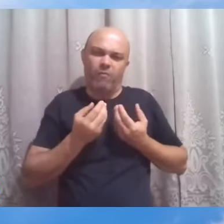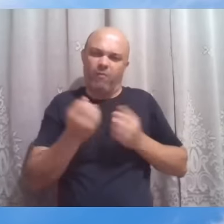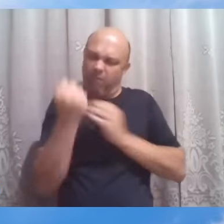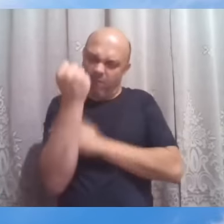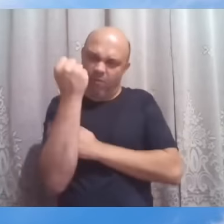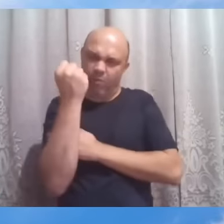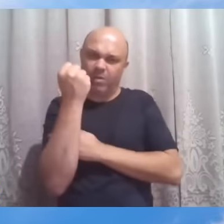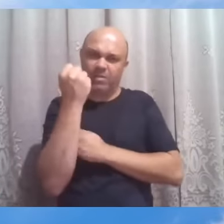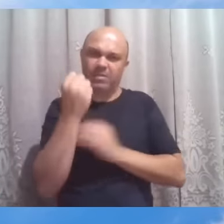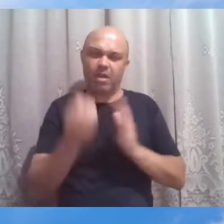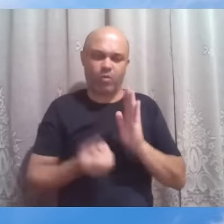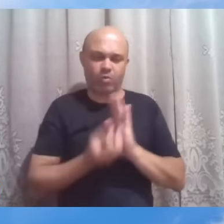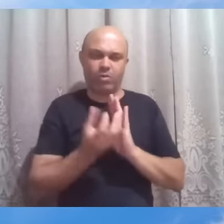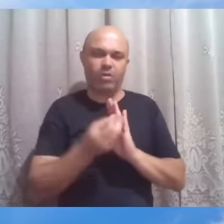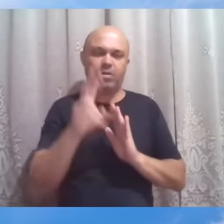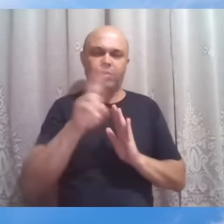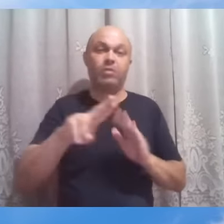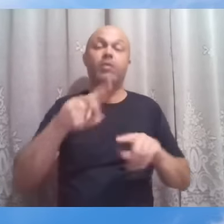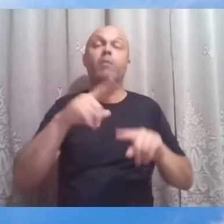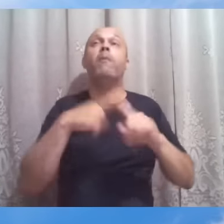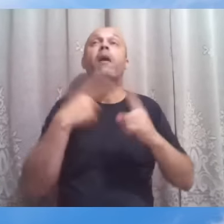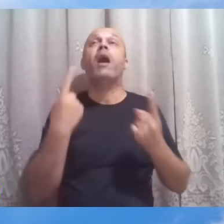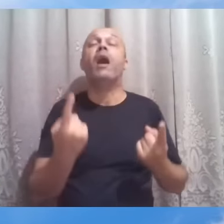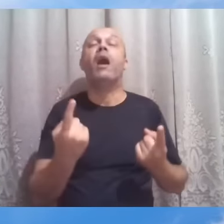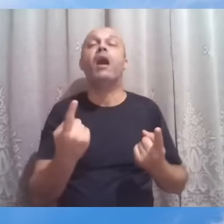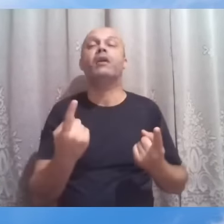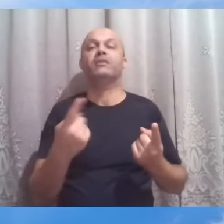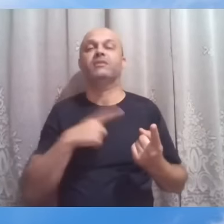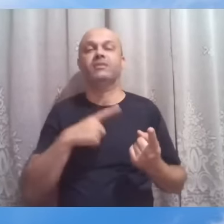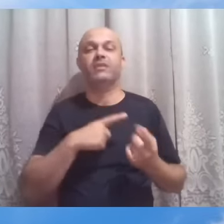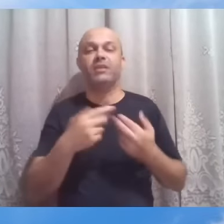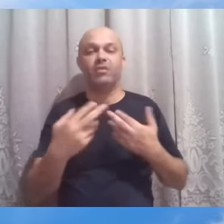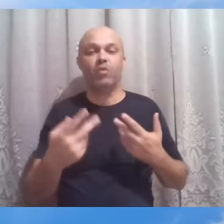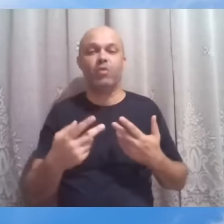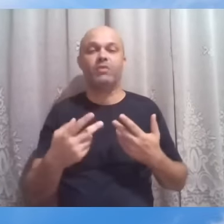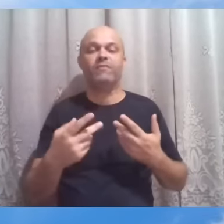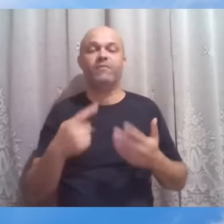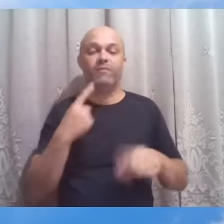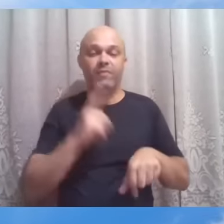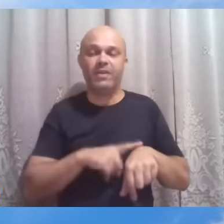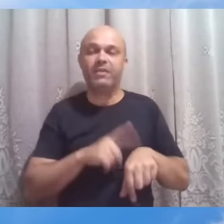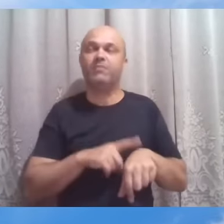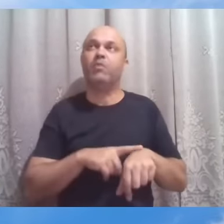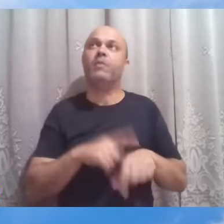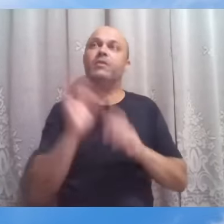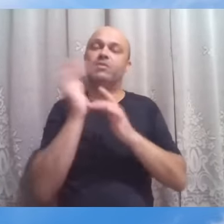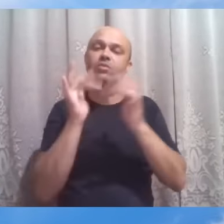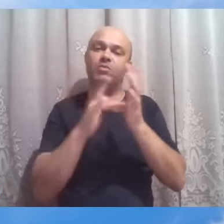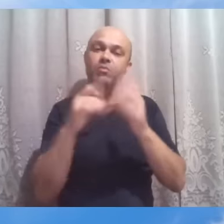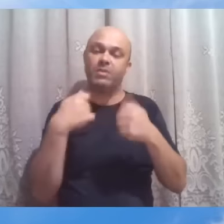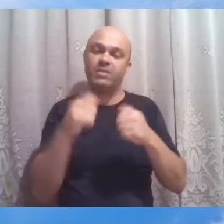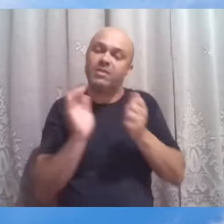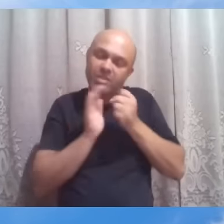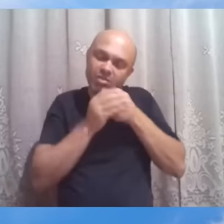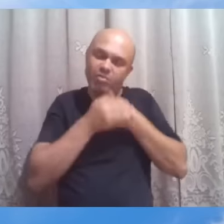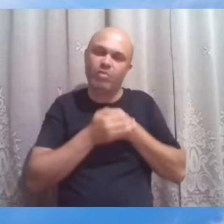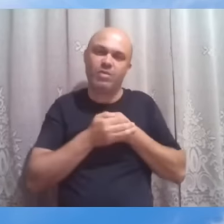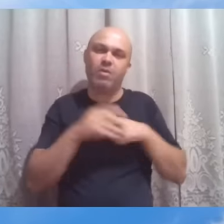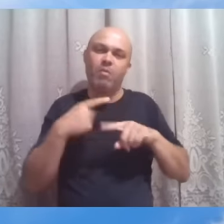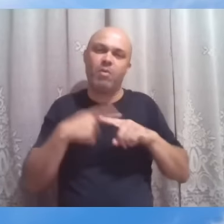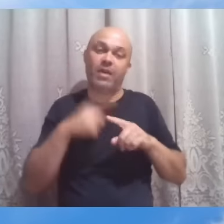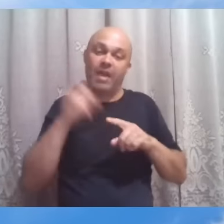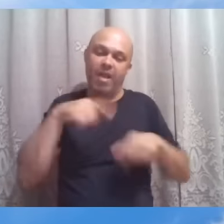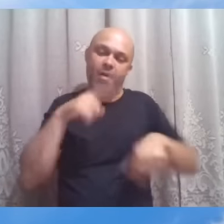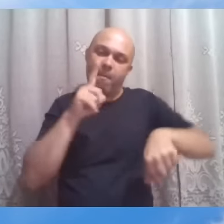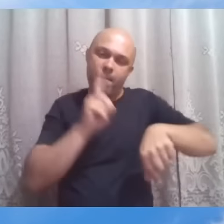circunstâncias em que ele precisa estar nos bastidores, porque é a hora de testemunho, é a hora